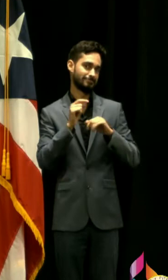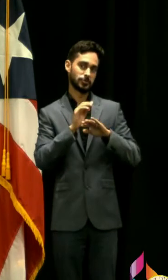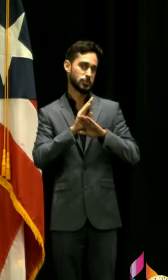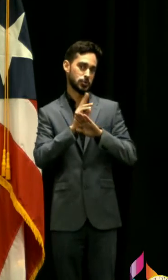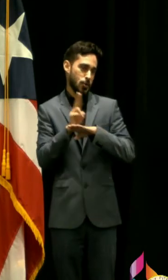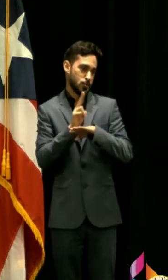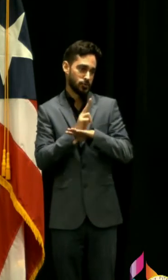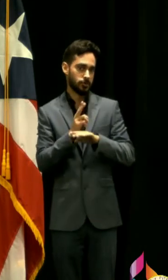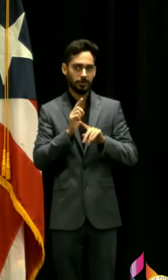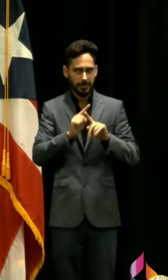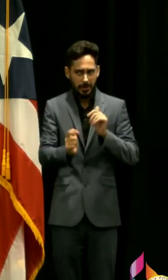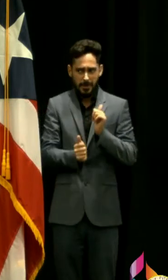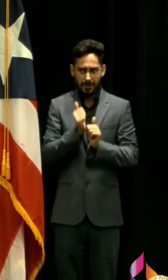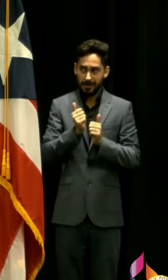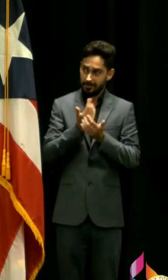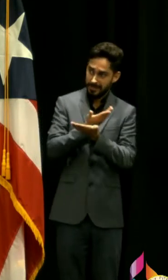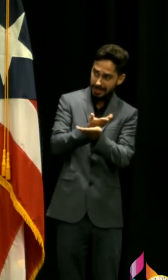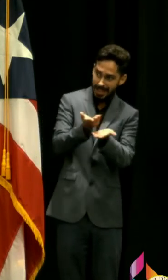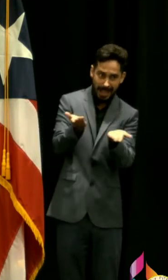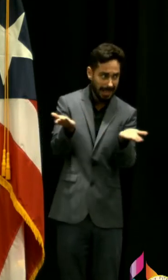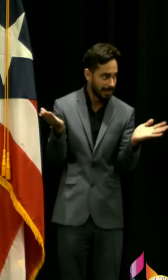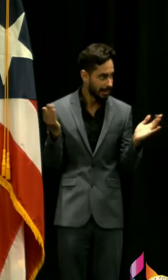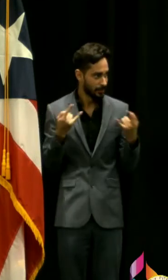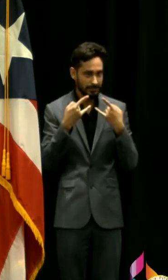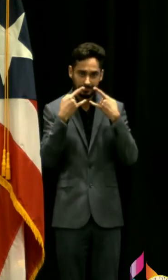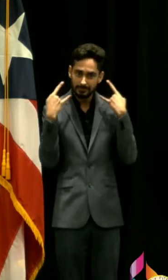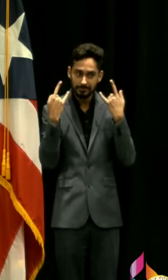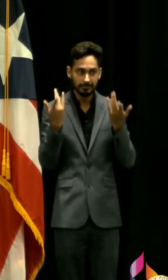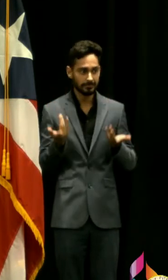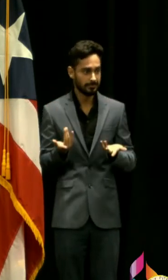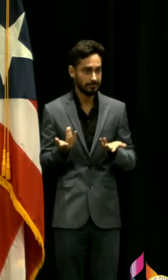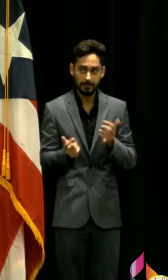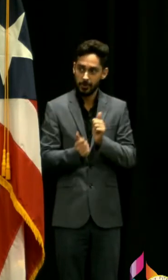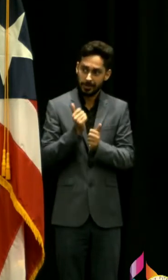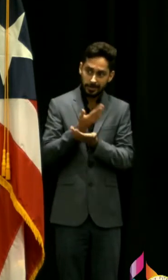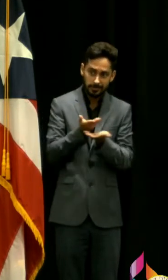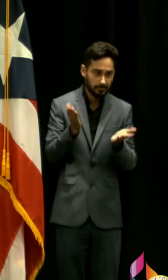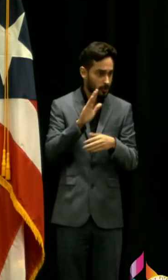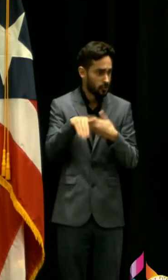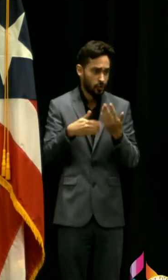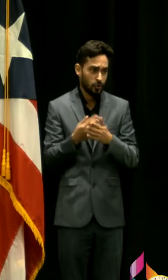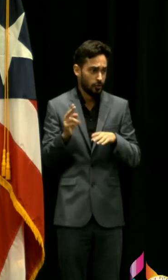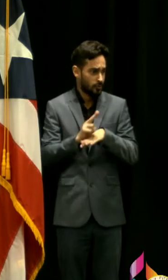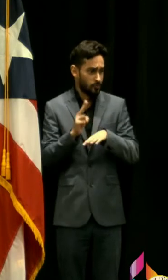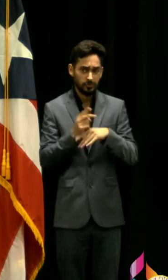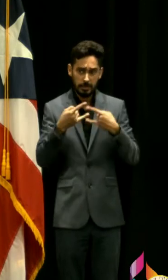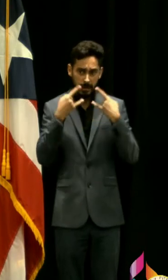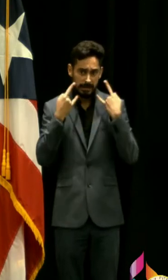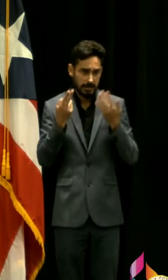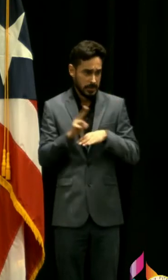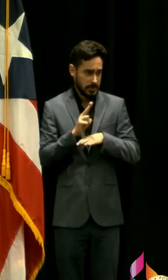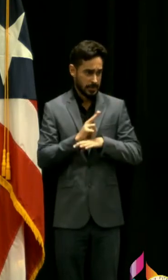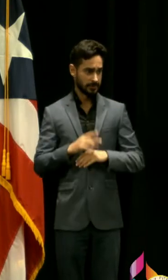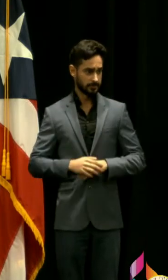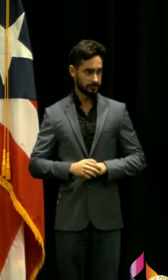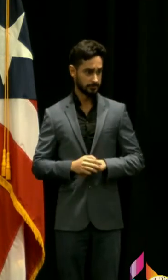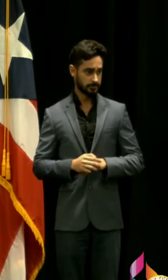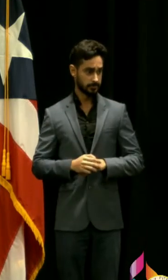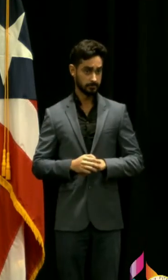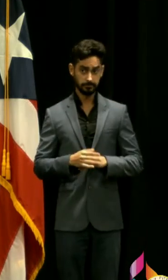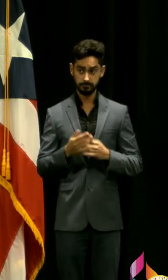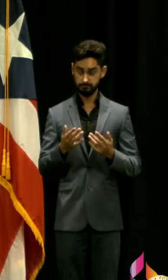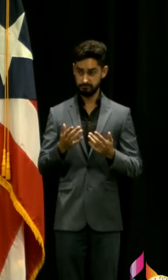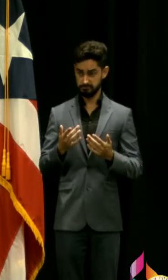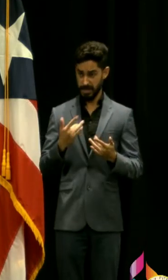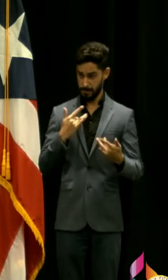usando pero si usted fija la gente a mi alrededor si no todos prácticamente todos la van a estar utilizando ¿Se preocupa el aumento del